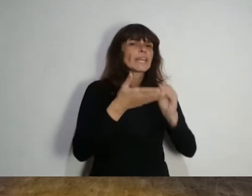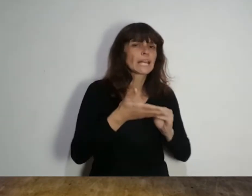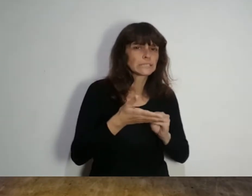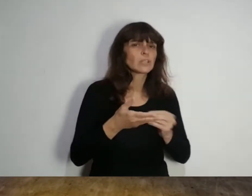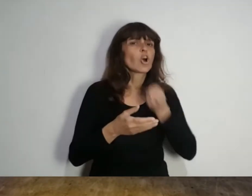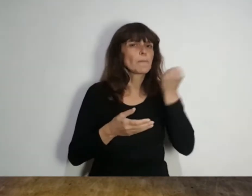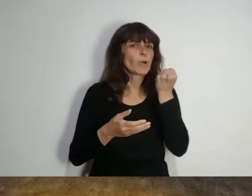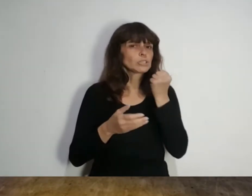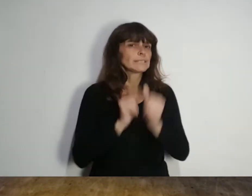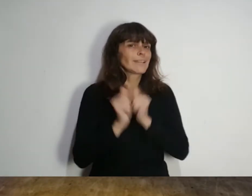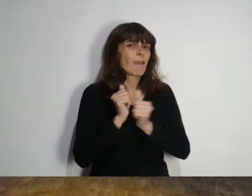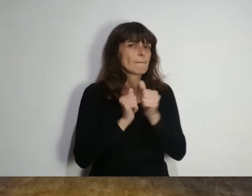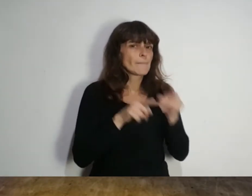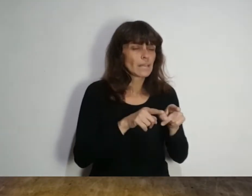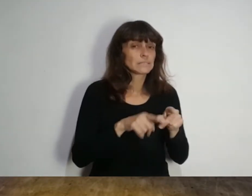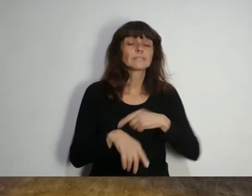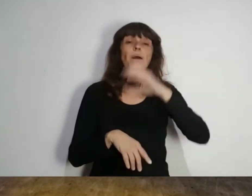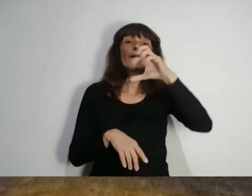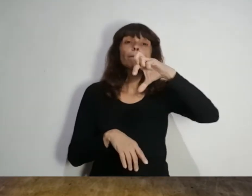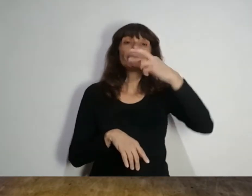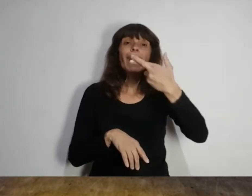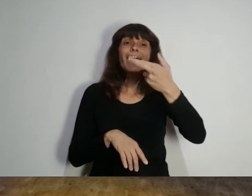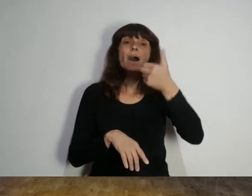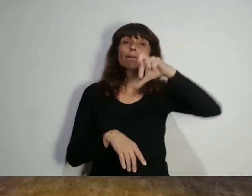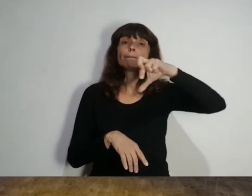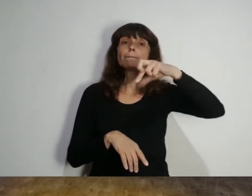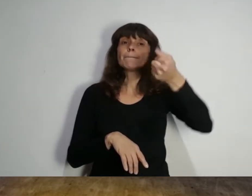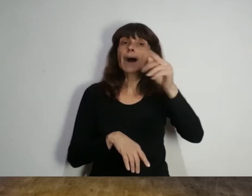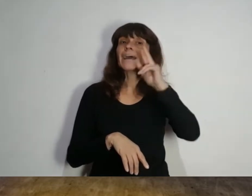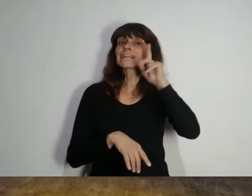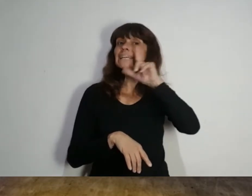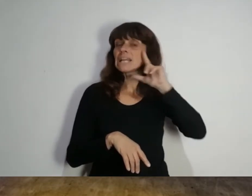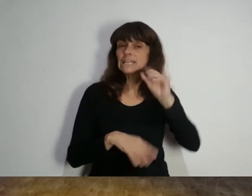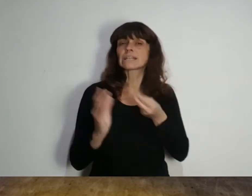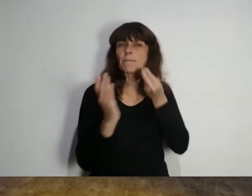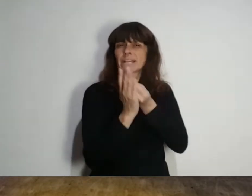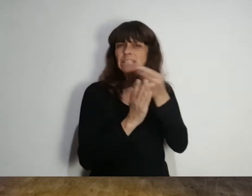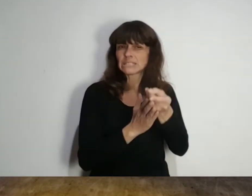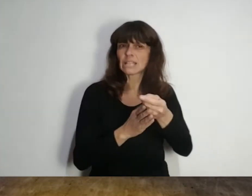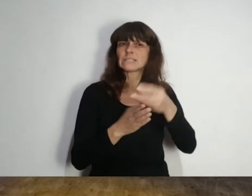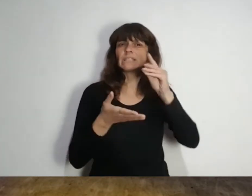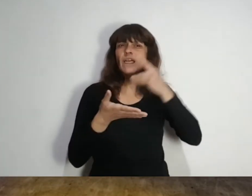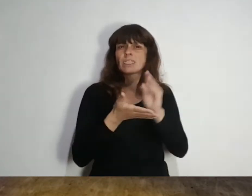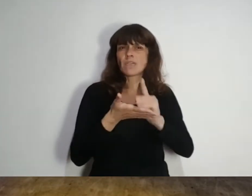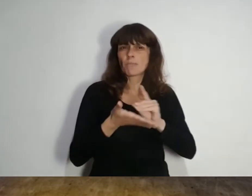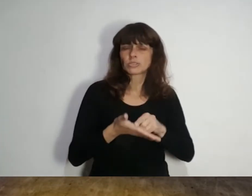empresas proveedoras. Oscar Parrilli, senador nacional por el Frente de Todos, dijo que hay dos